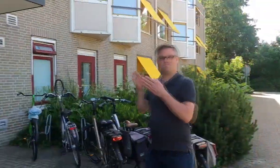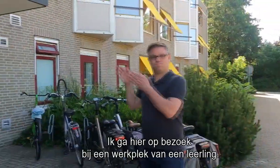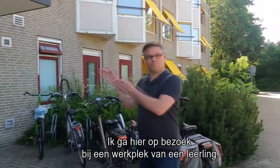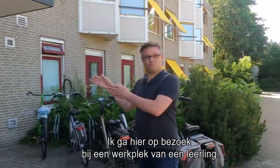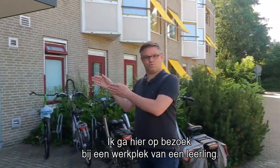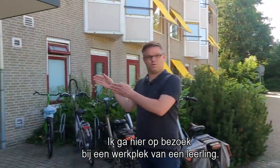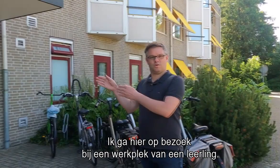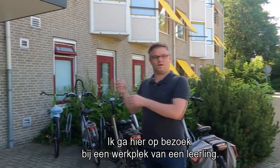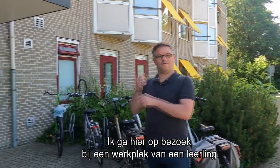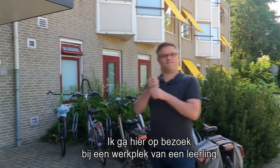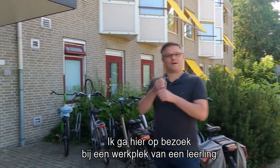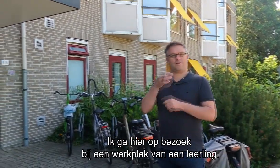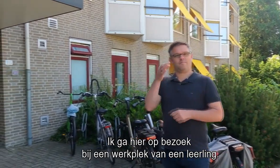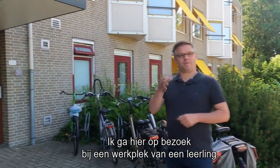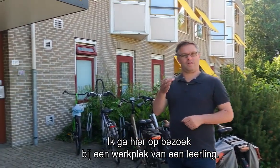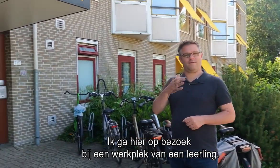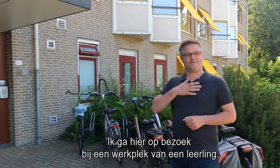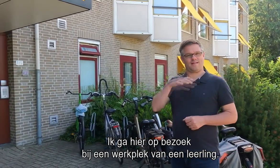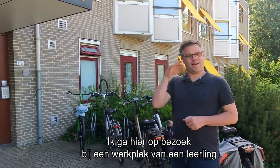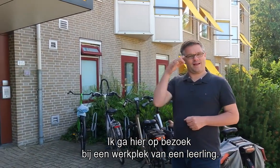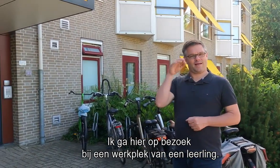Ik ga hier op bezoek bij een werkplek van een leerling.